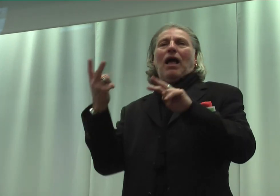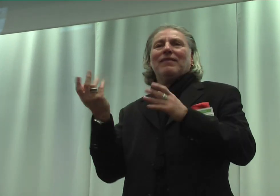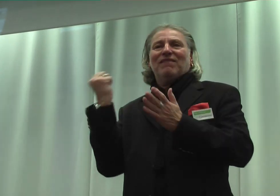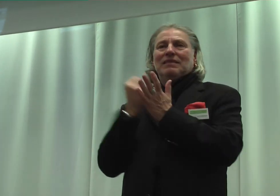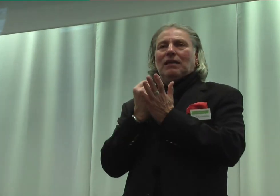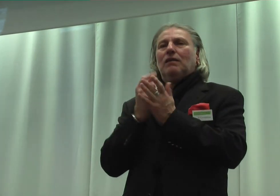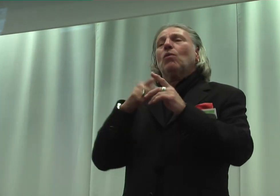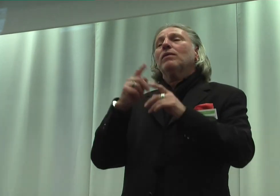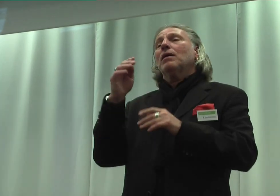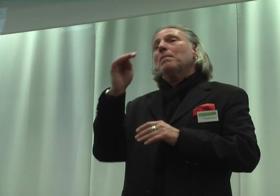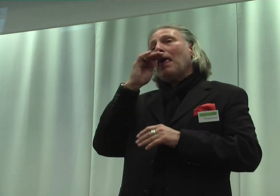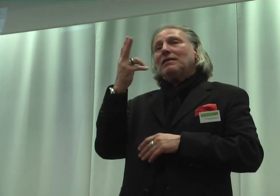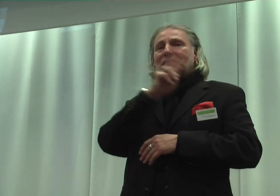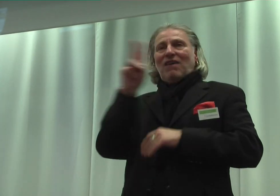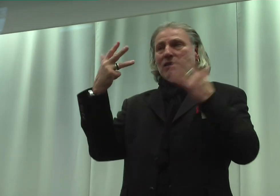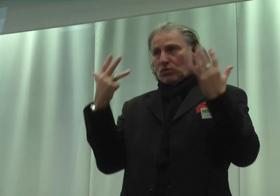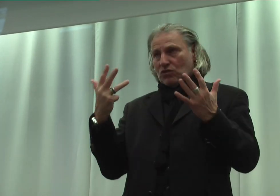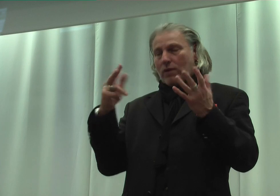2009 in Kraft getreten.